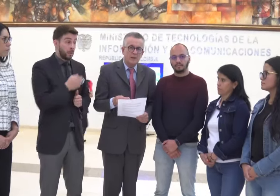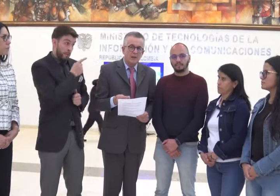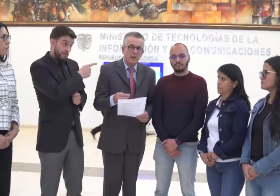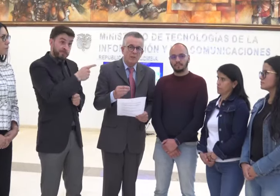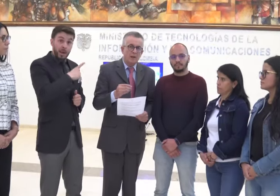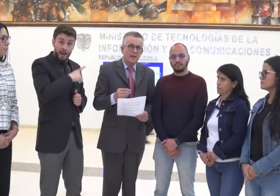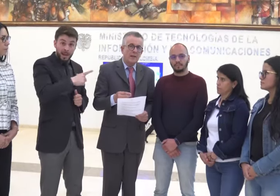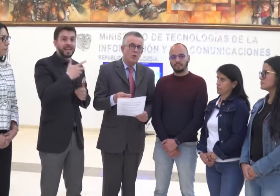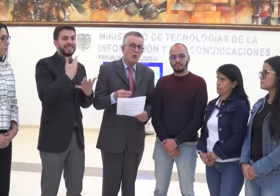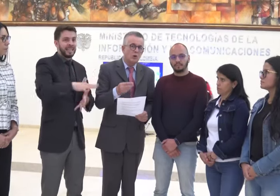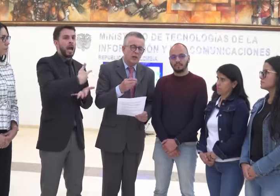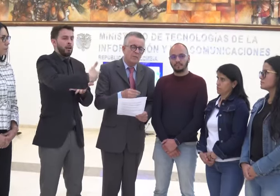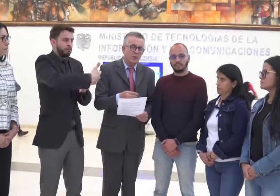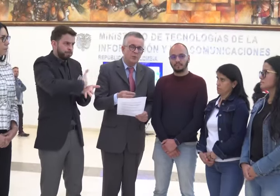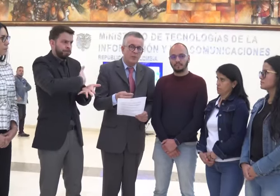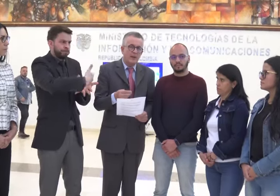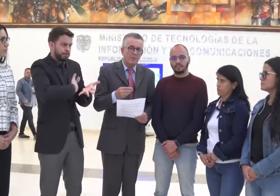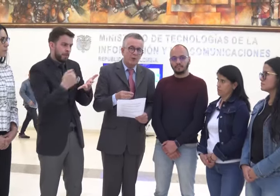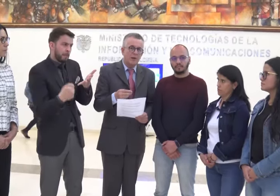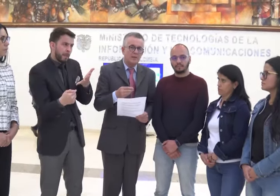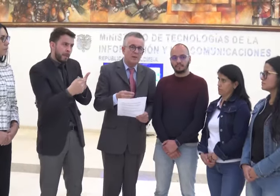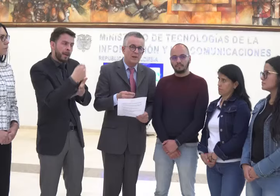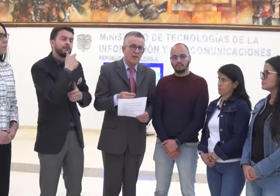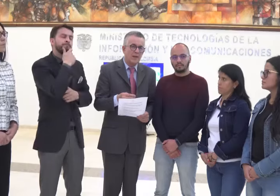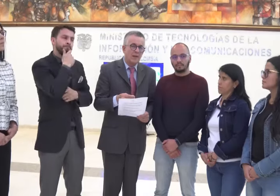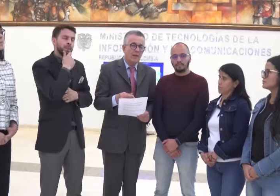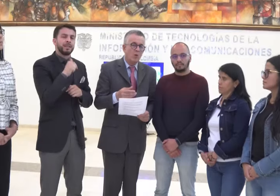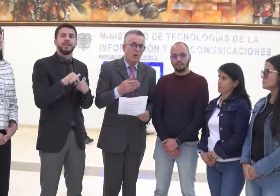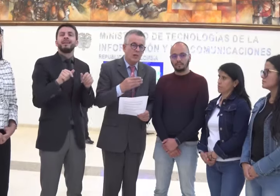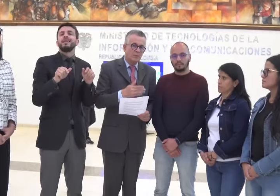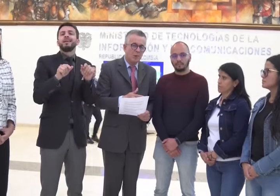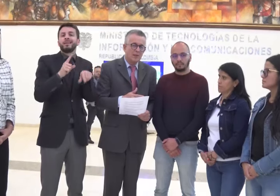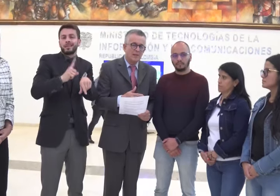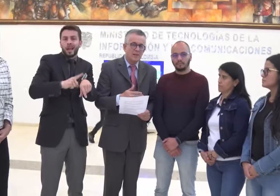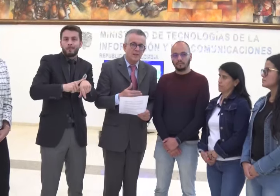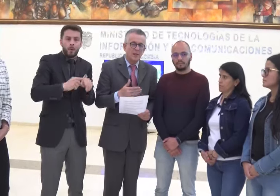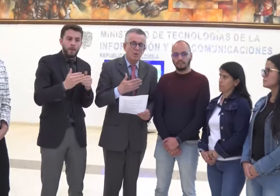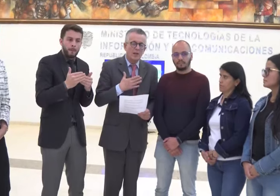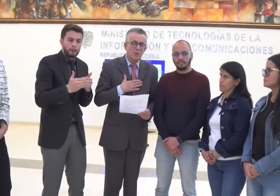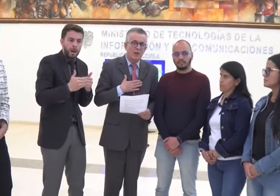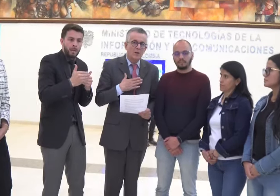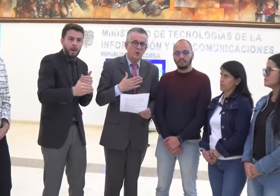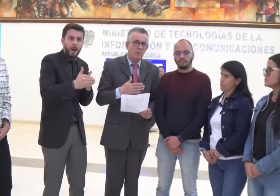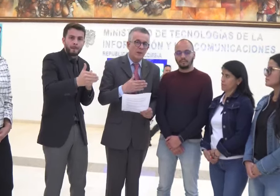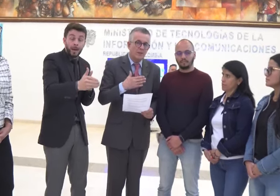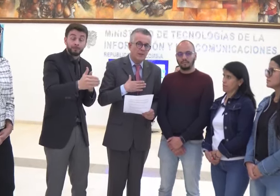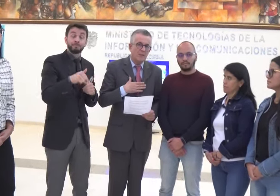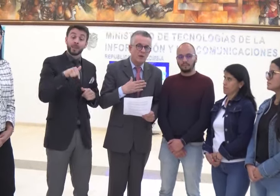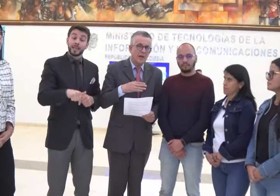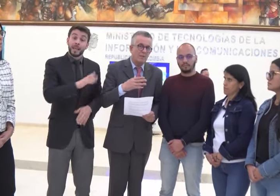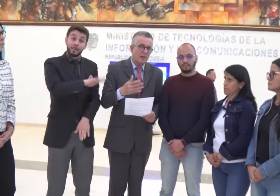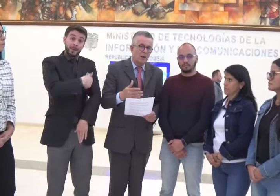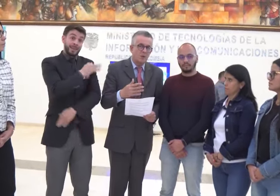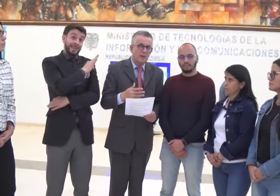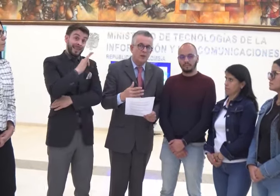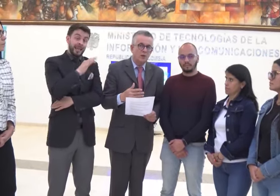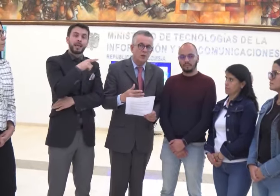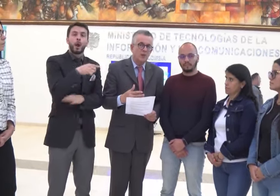frente a unos tiempos para poder establecer unas pólizas con las cuales nos comprometimos a ampliar unos periodos